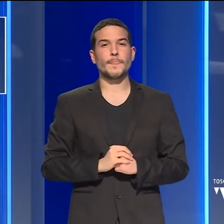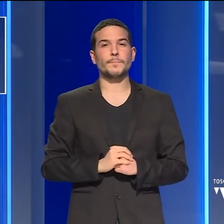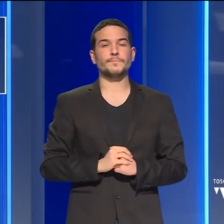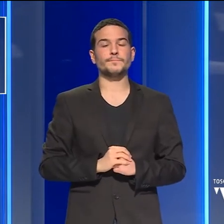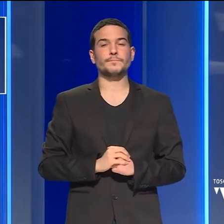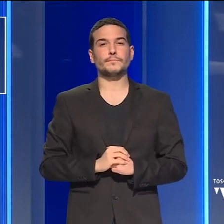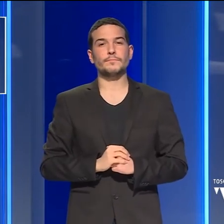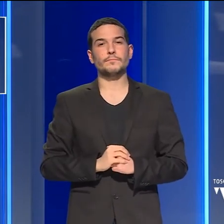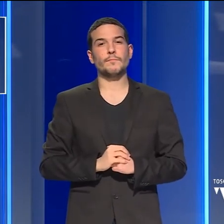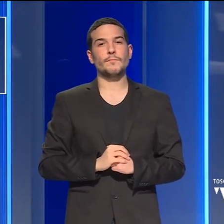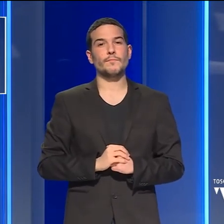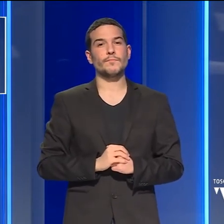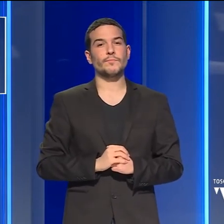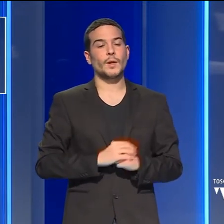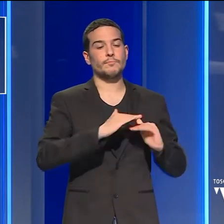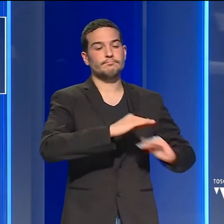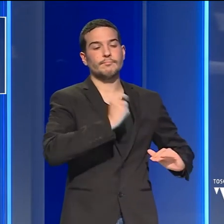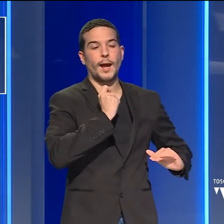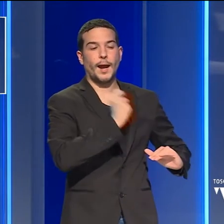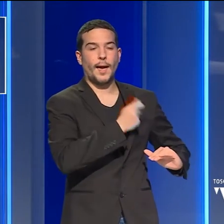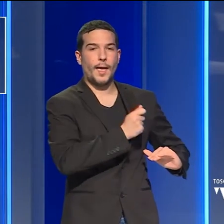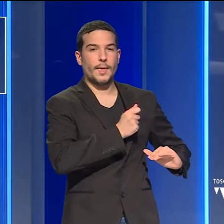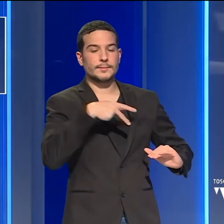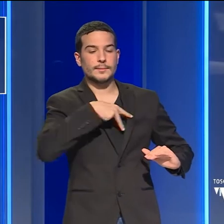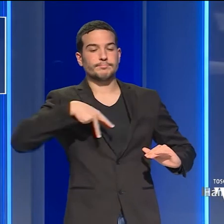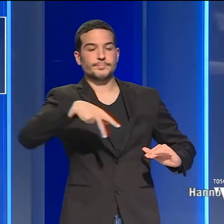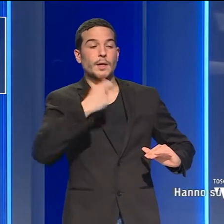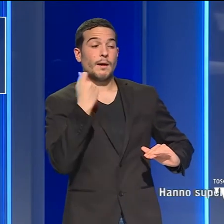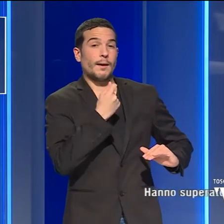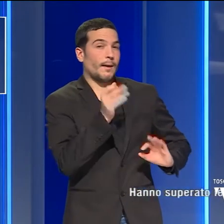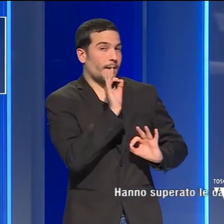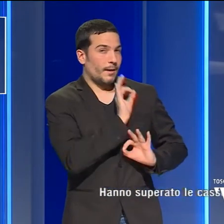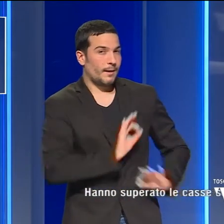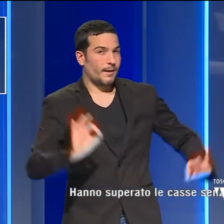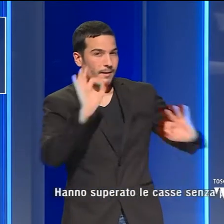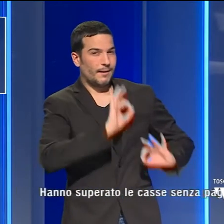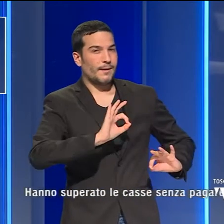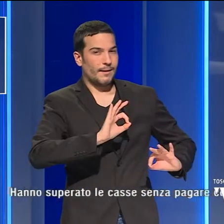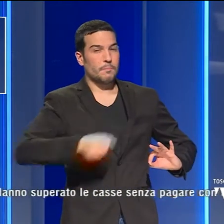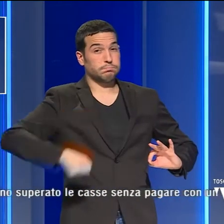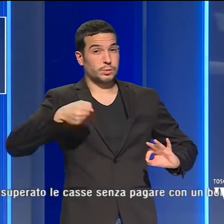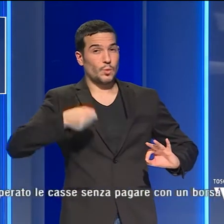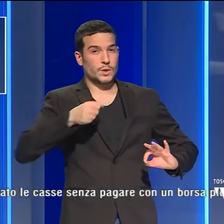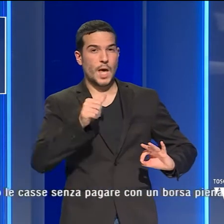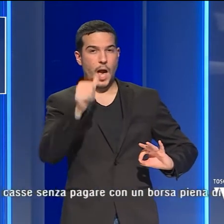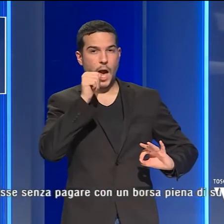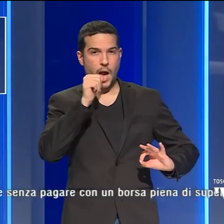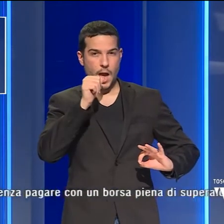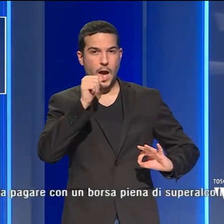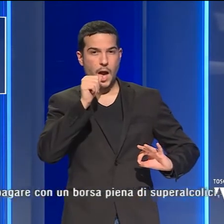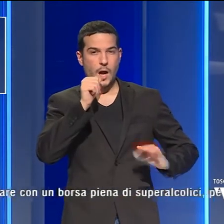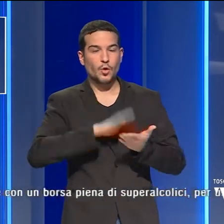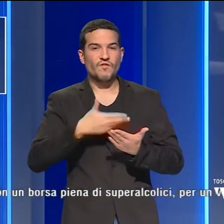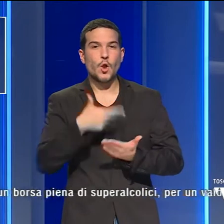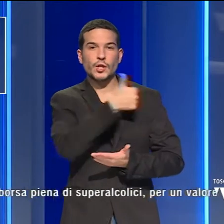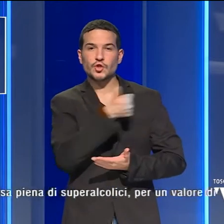Hanno superato le casse senza pagare con una borsa piena di superalcolici per un valore di